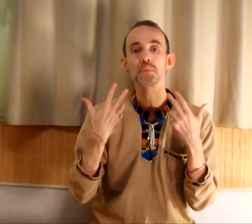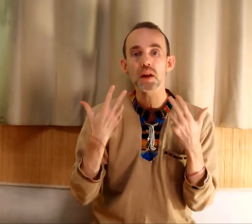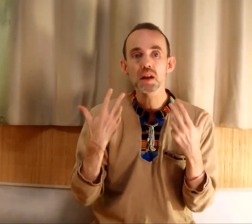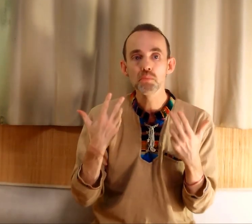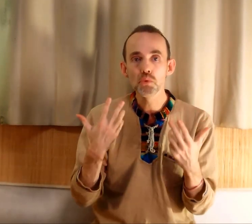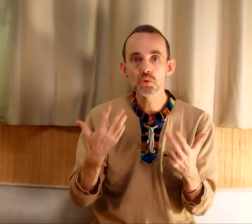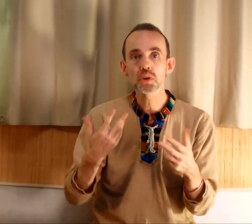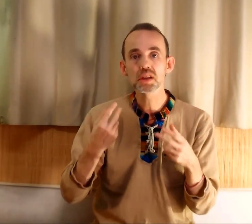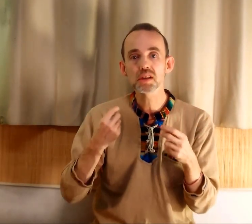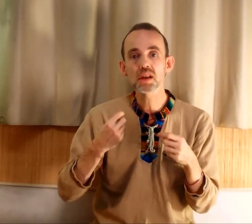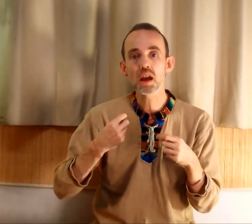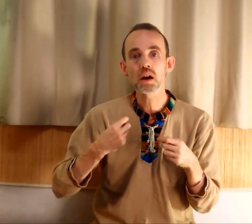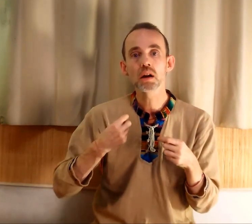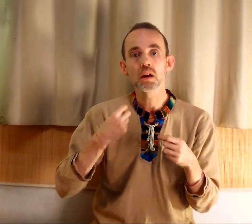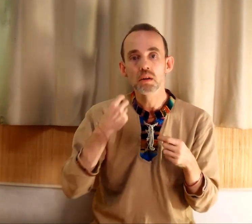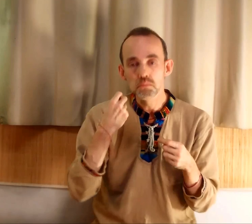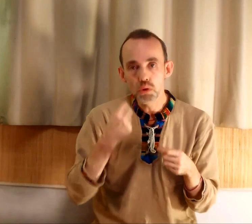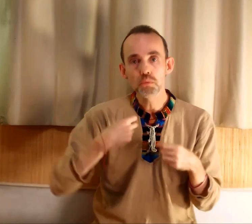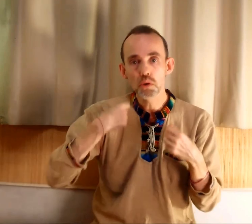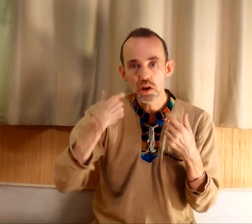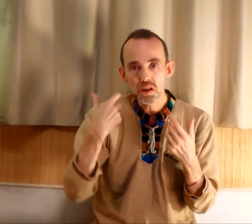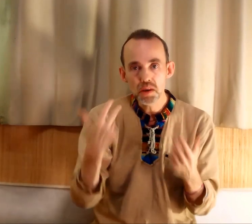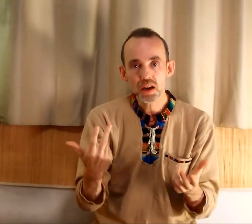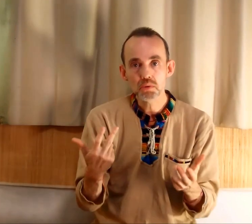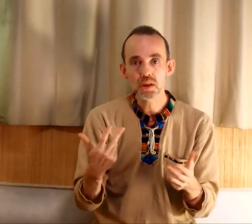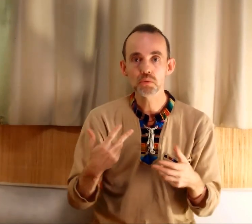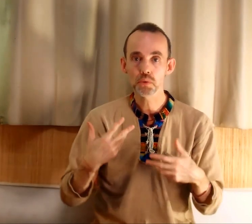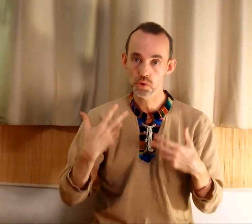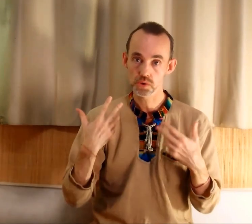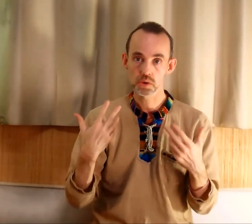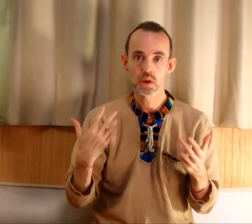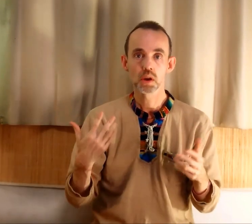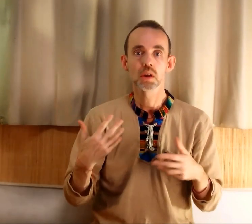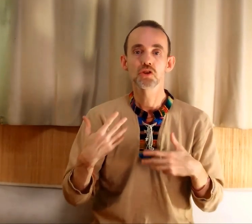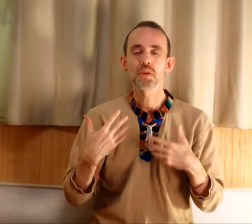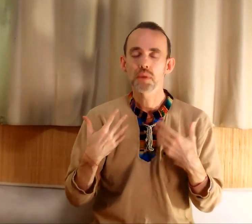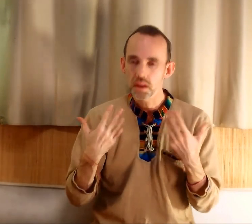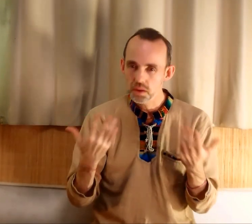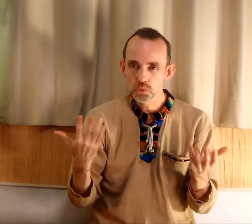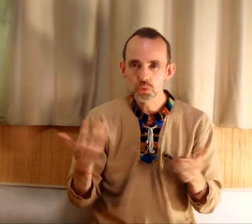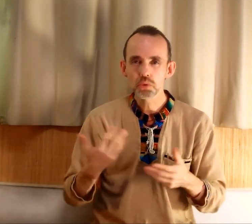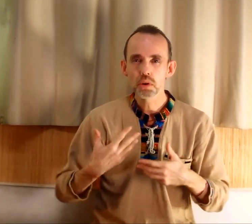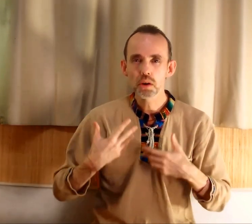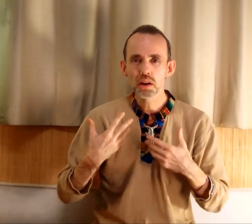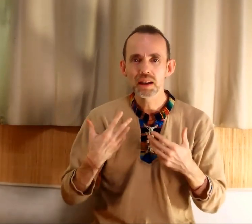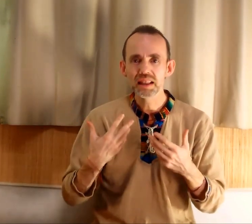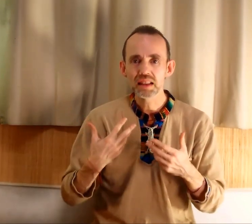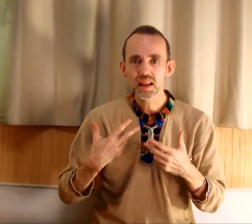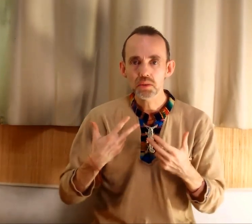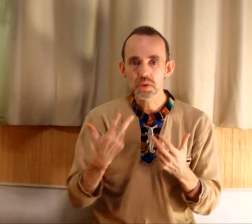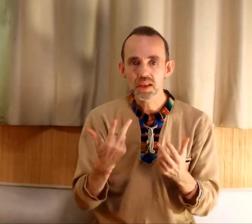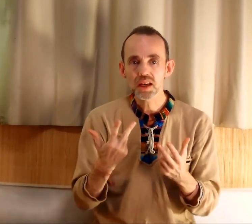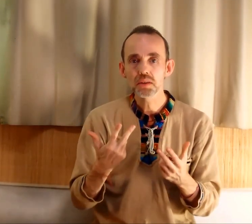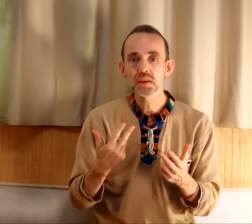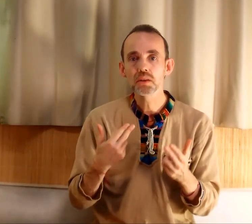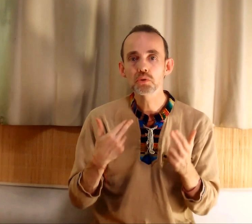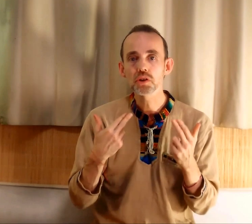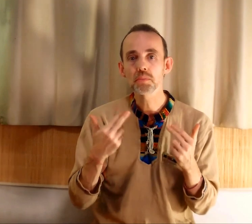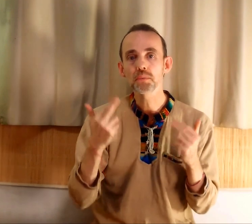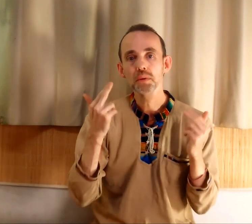faites les mesures nécessaires pour vous libérer de cette souffrance. J'ai fait des tas de séries de vidéos. J'ai même